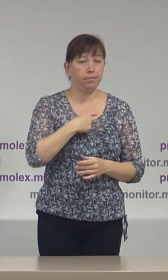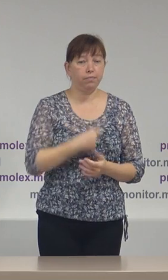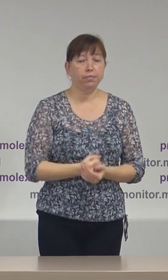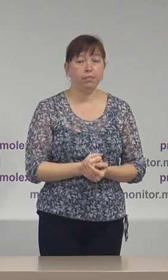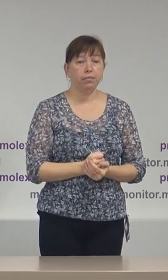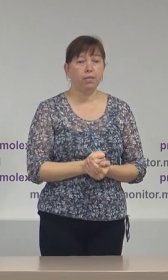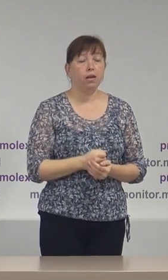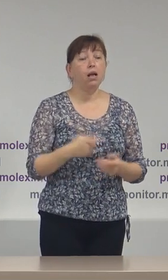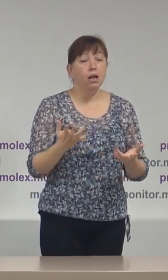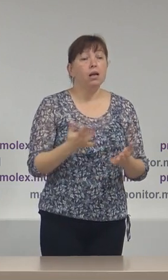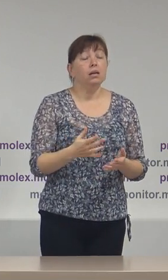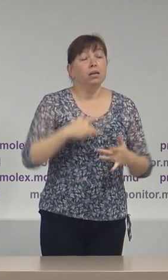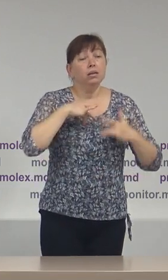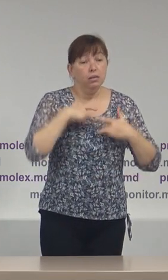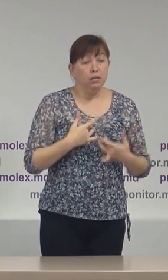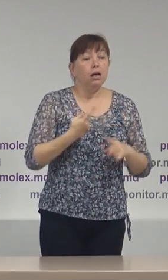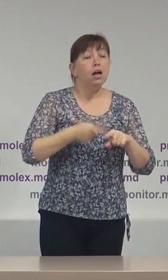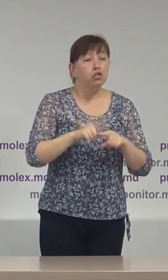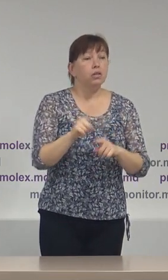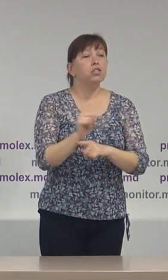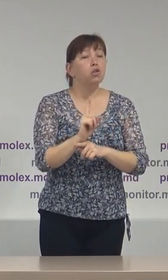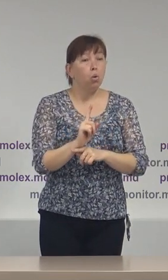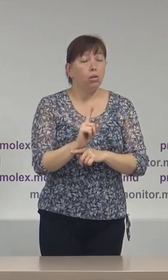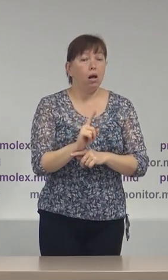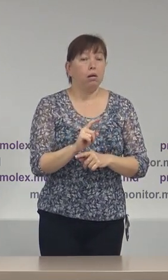emiterea acestei circulare care aparent